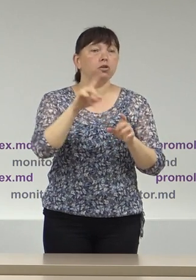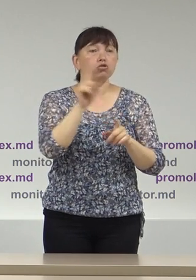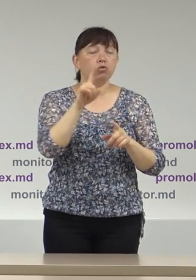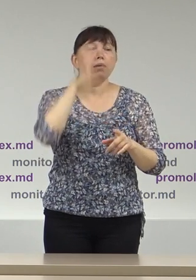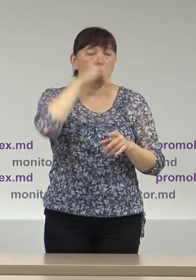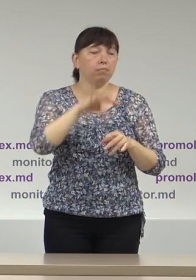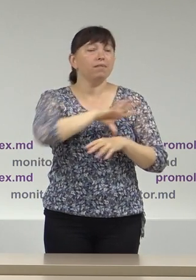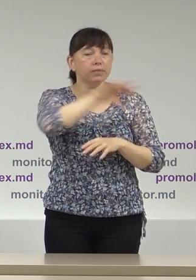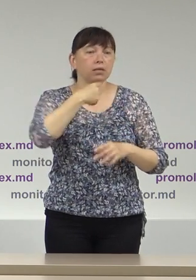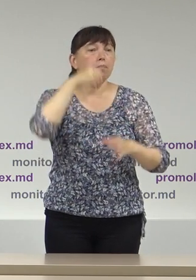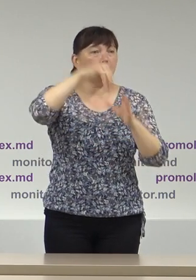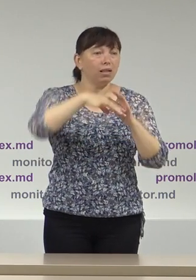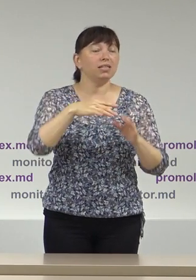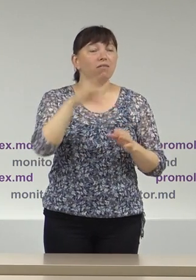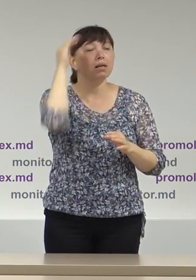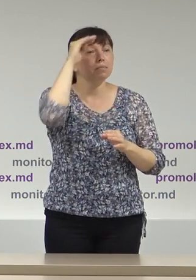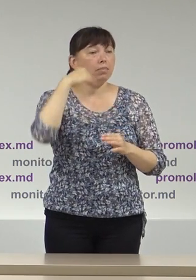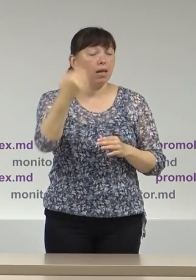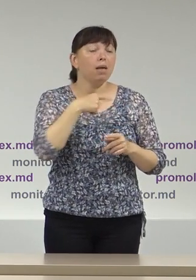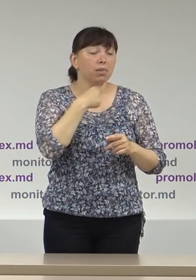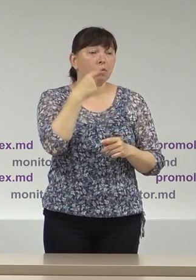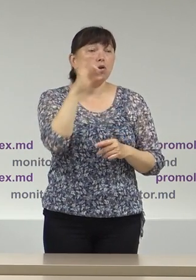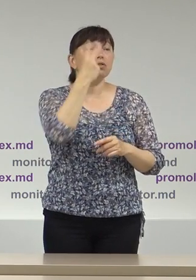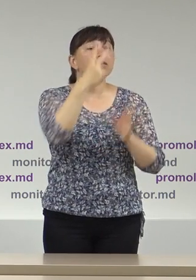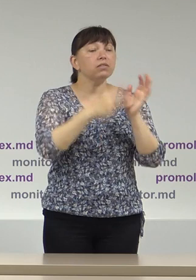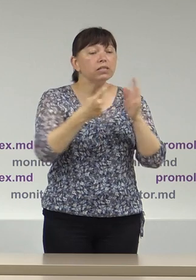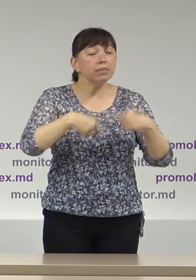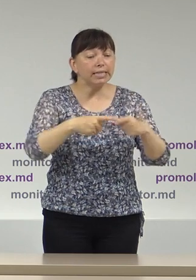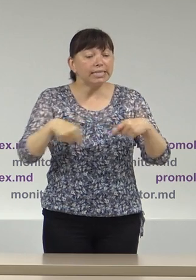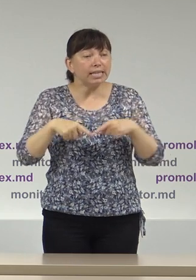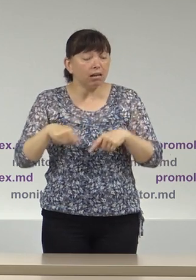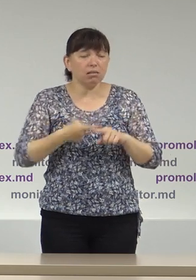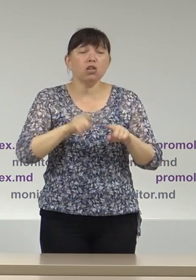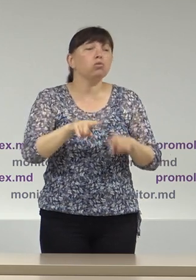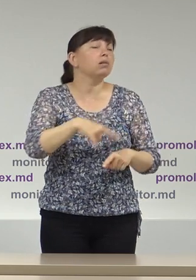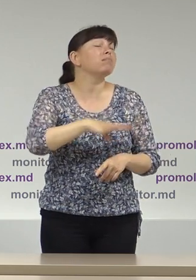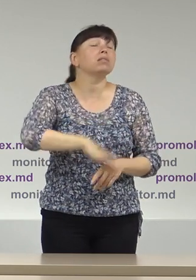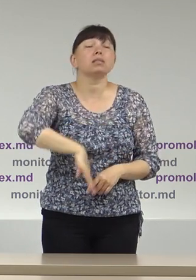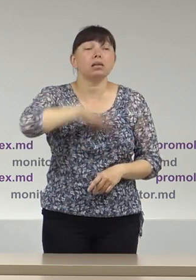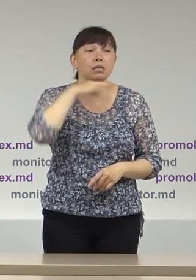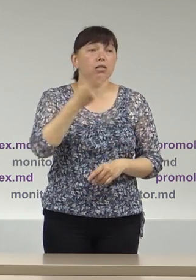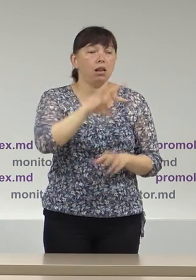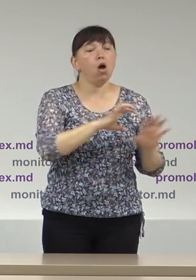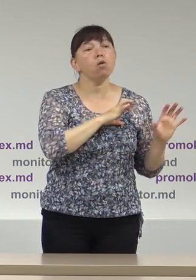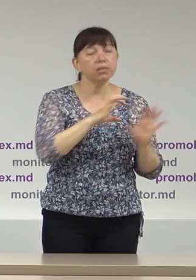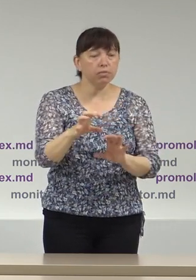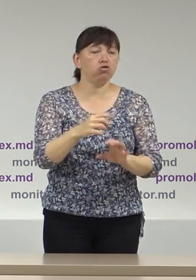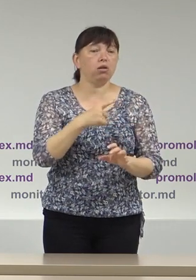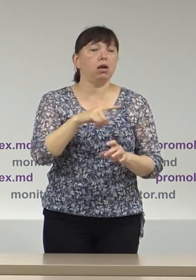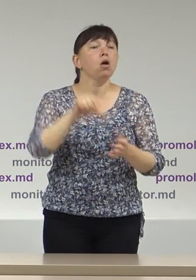din stânga Nistru. Noi vorbim despre 28 de secții de votare care ar fi suficiente pentru a asigura votul